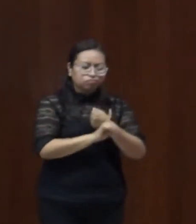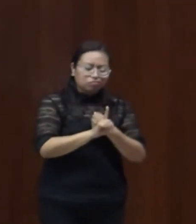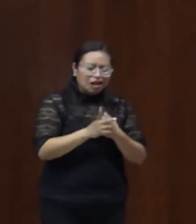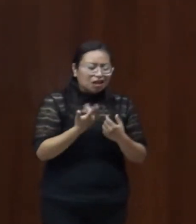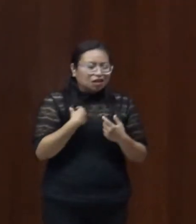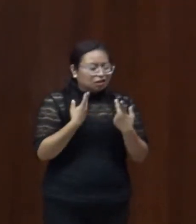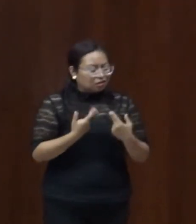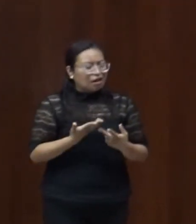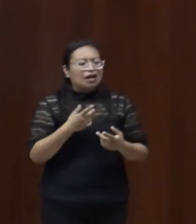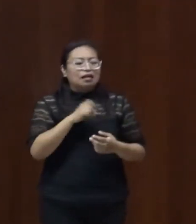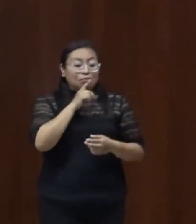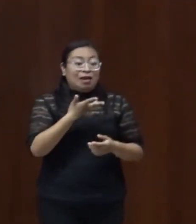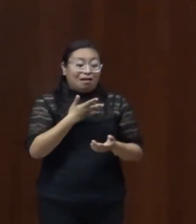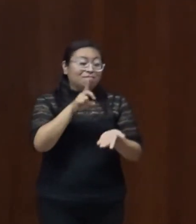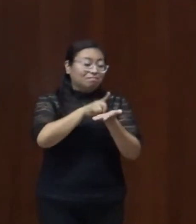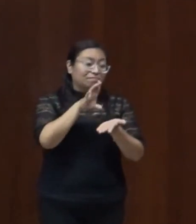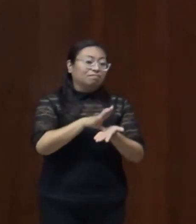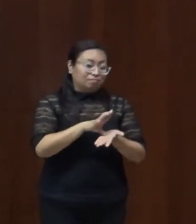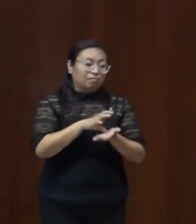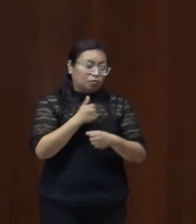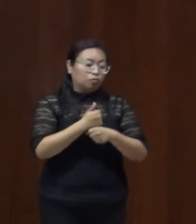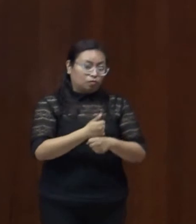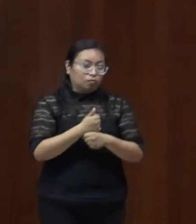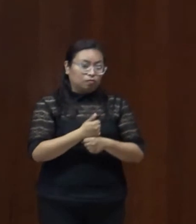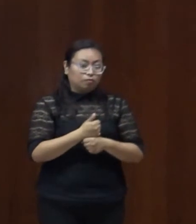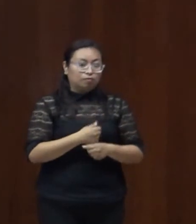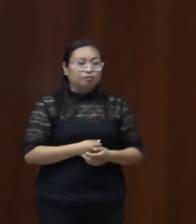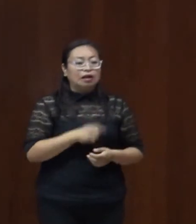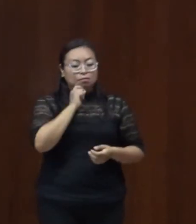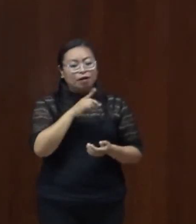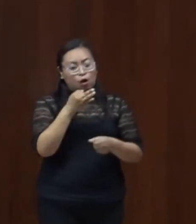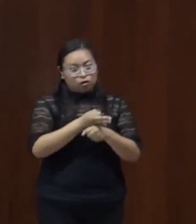a aquellas que presentan alguna discapacidad. Agradecemos...